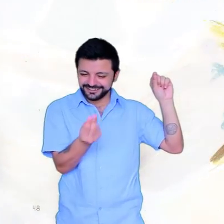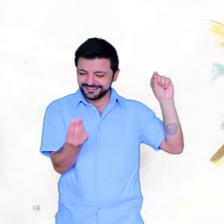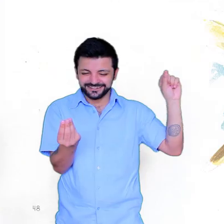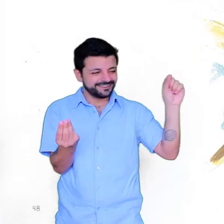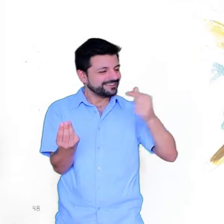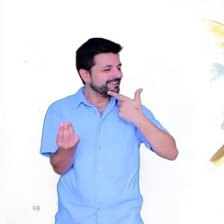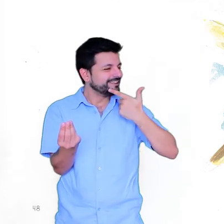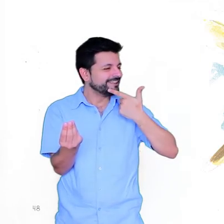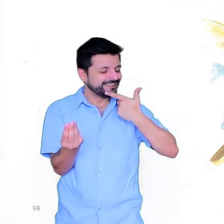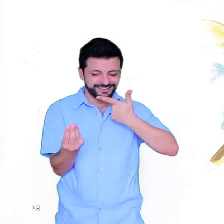rindo